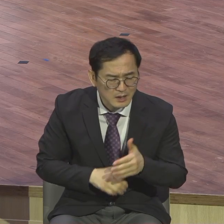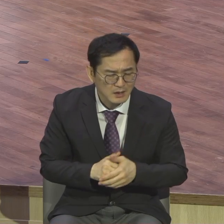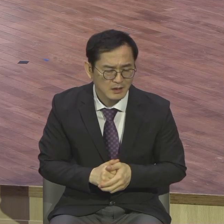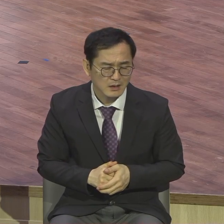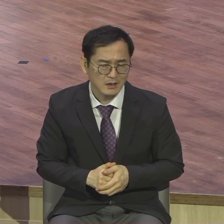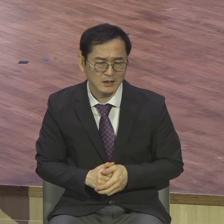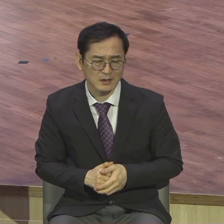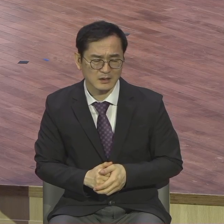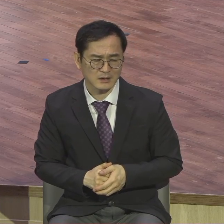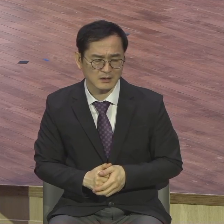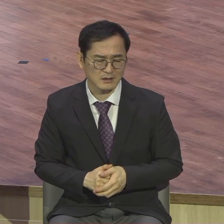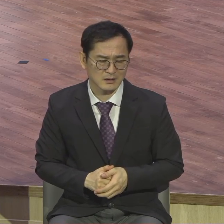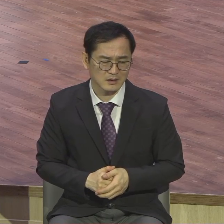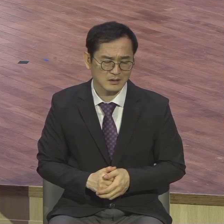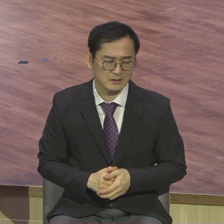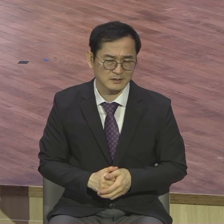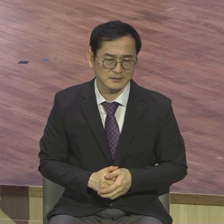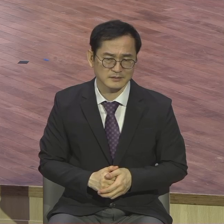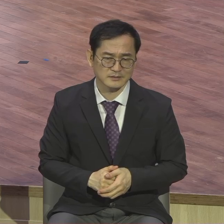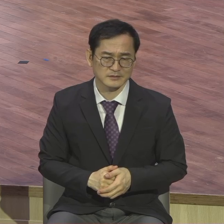한달란트 더 주든지 더 주든지